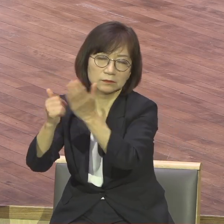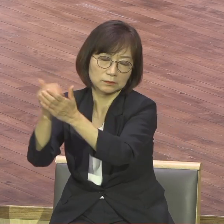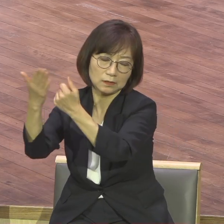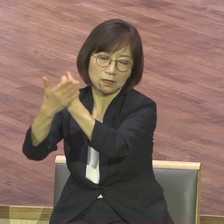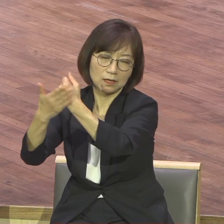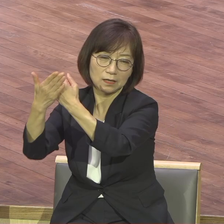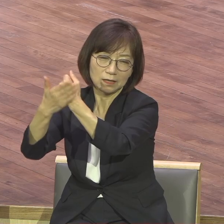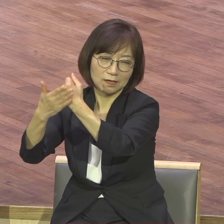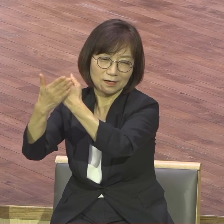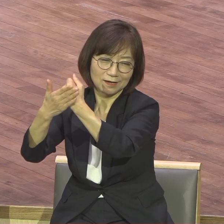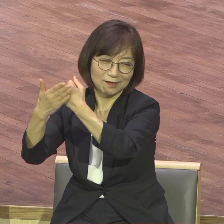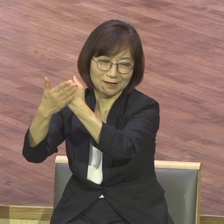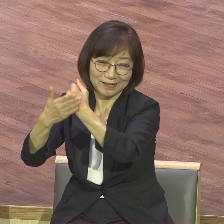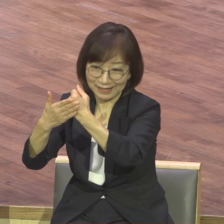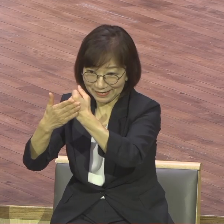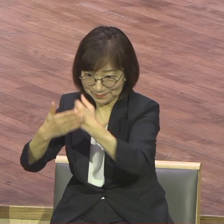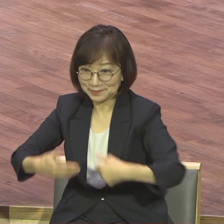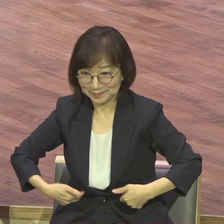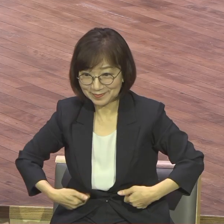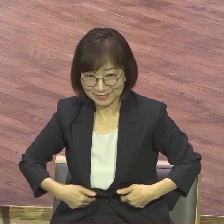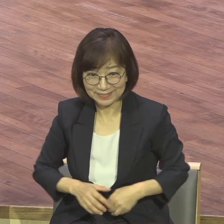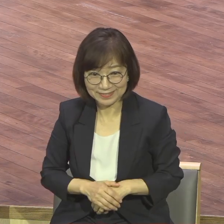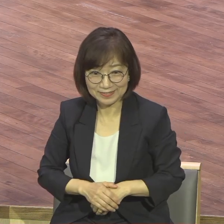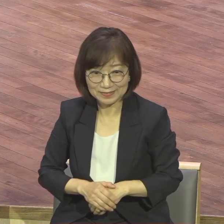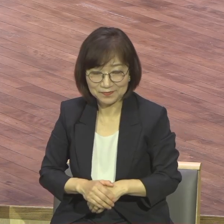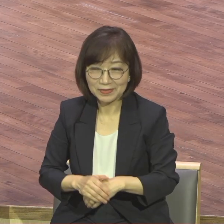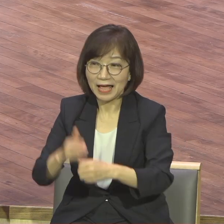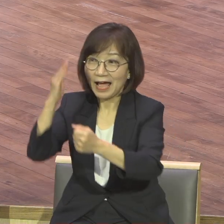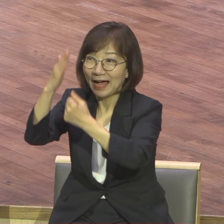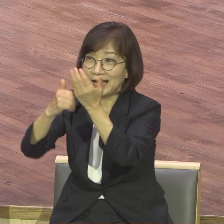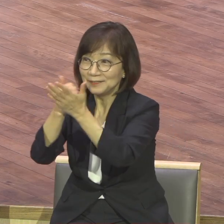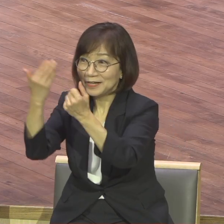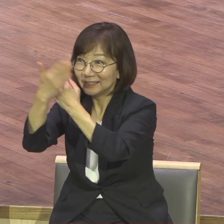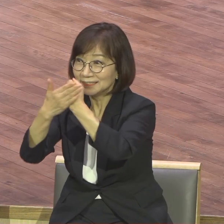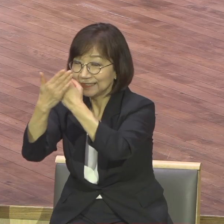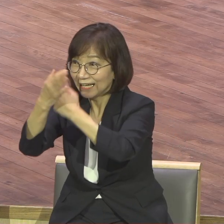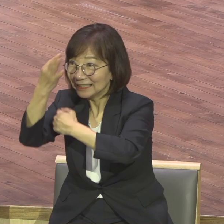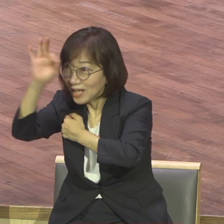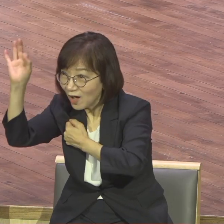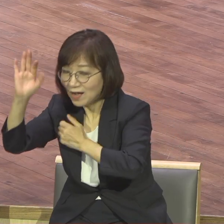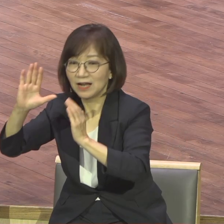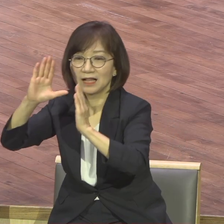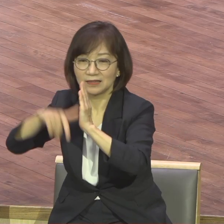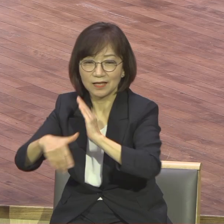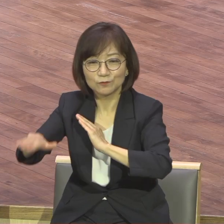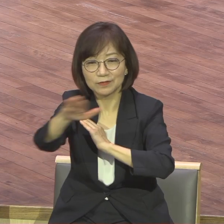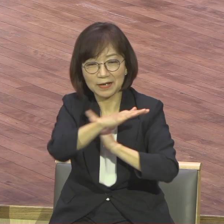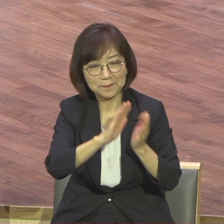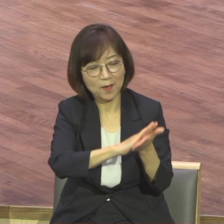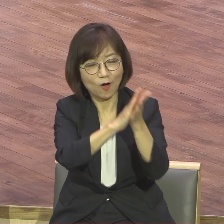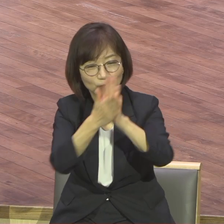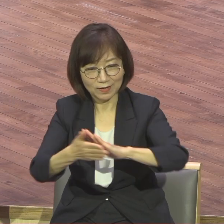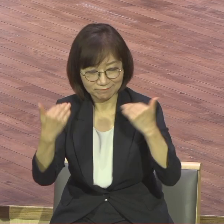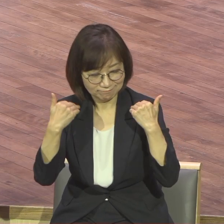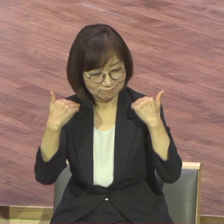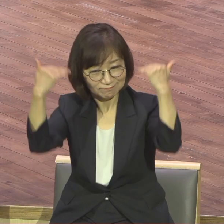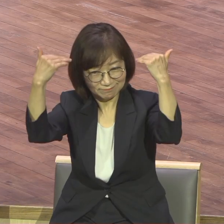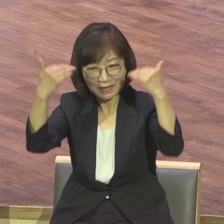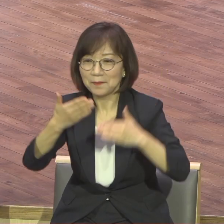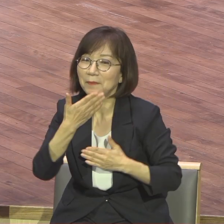이거를 인식하는 것에서 부터 모여 변화와 성장이 시작됩니다 변화와 성장이